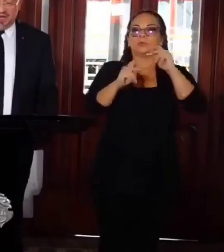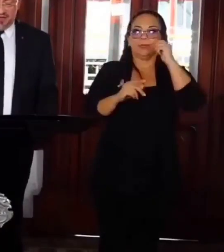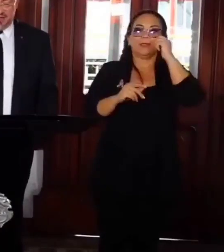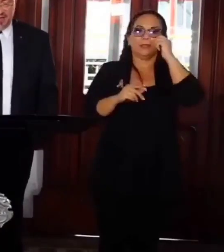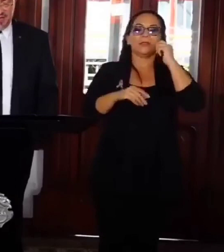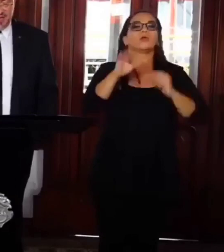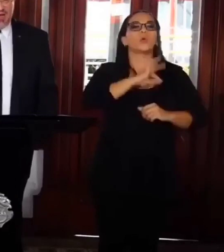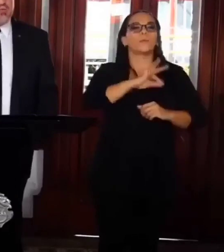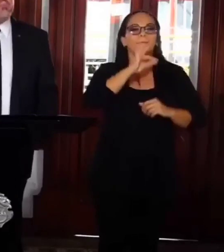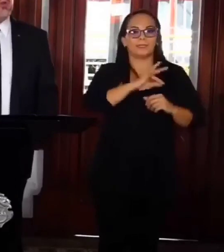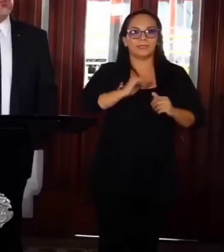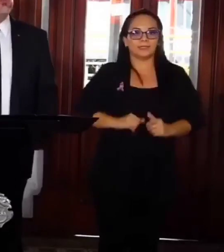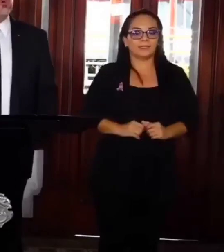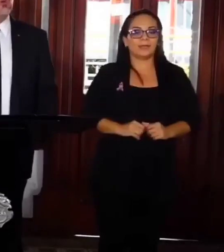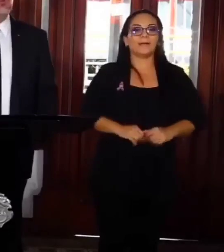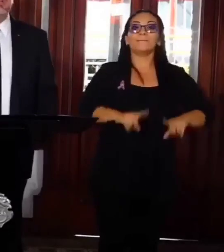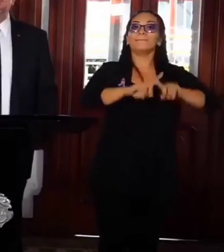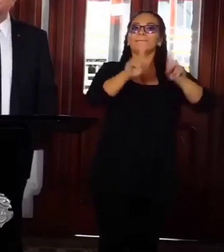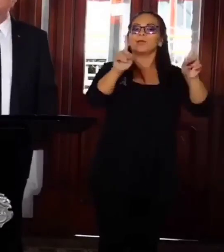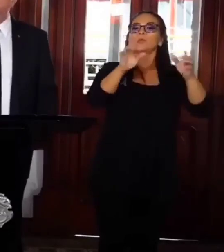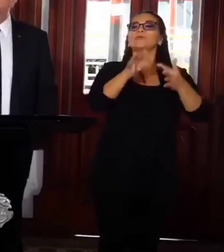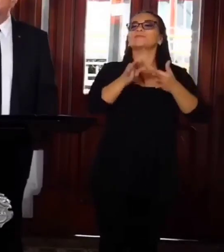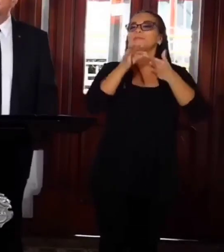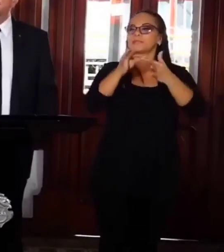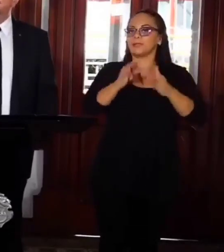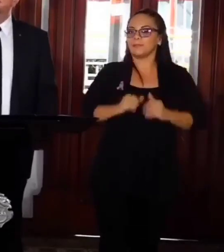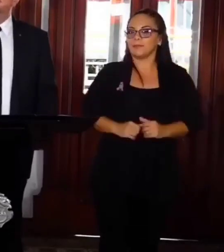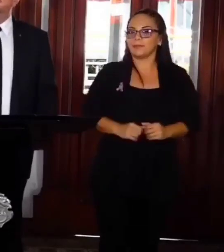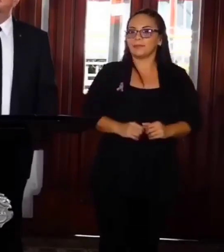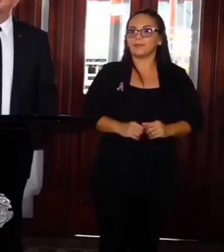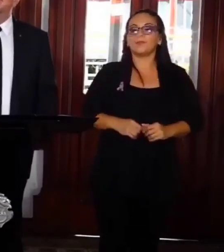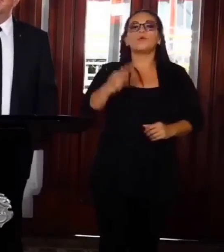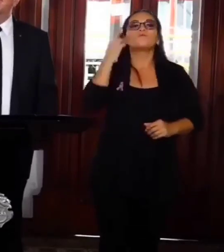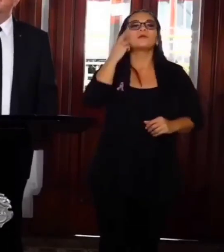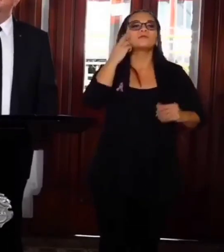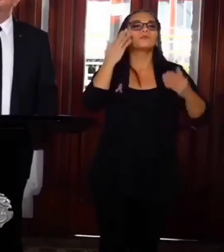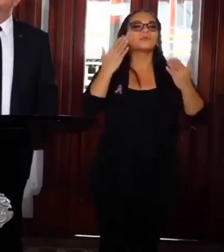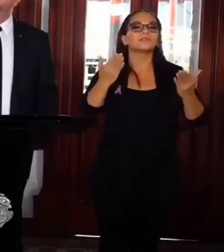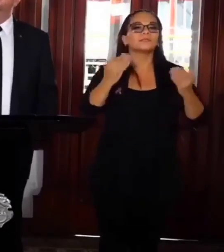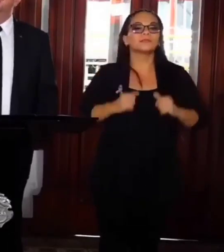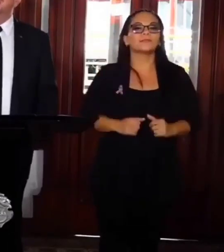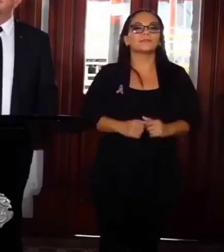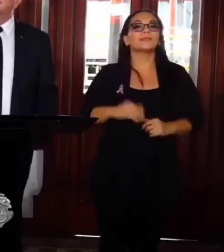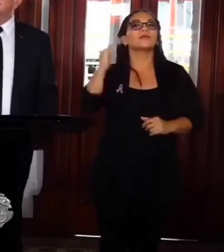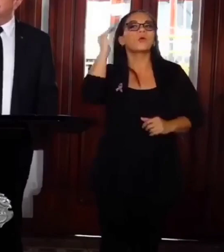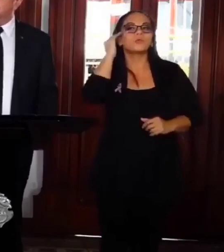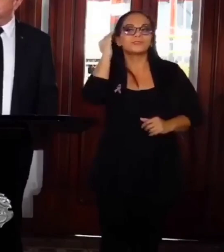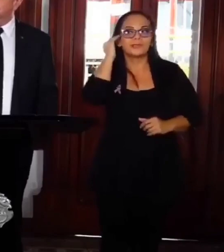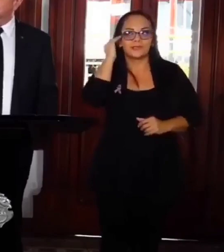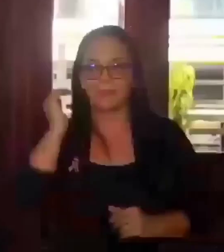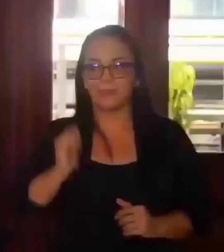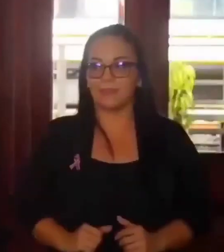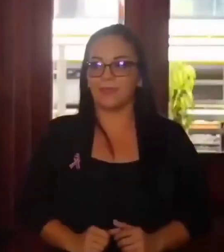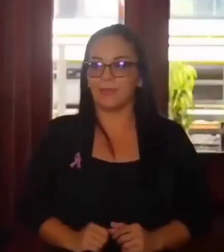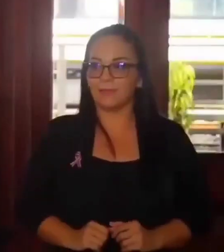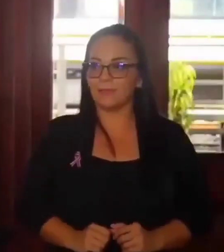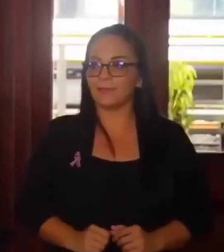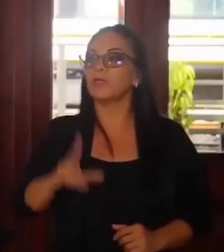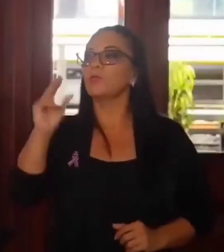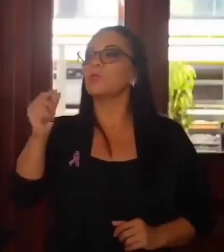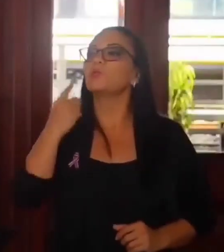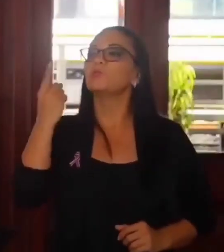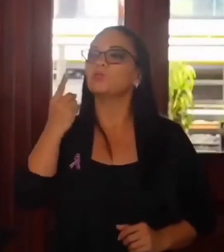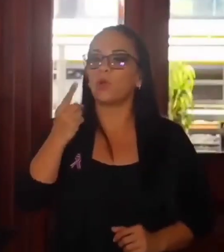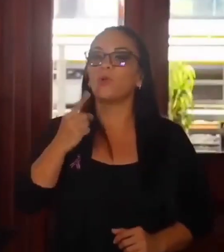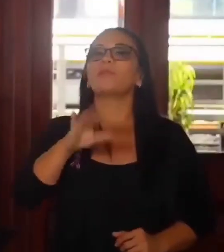conveniencia, pero sobre todo por razones de conciencia, más que de